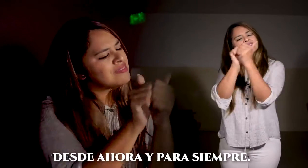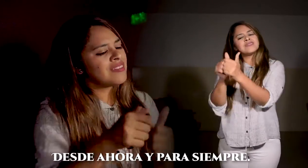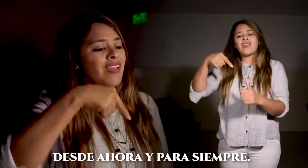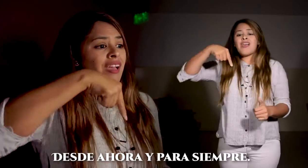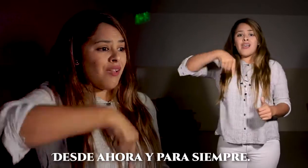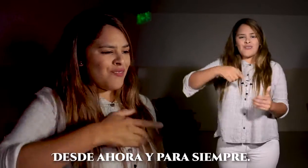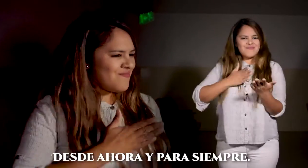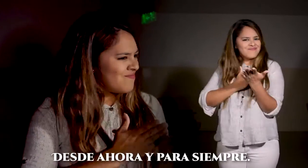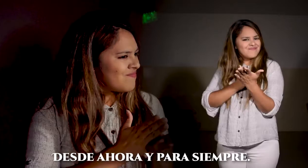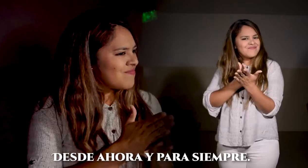siempre.